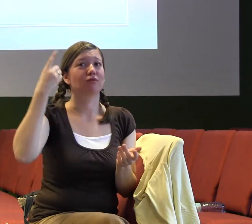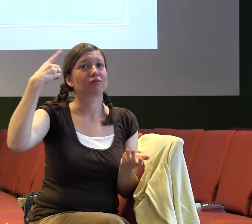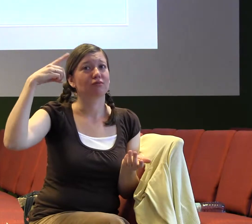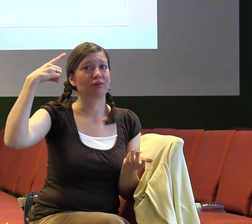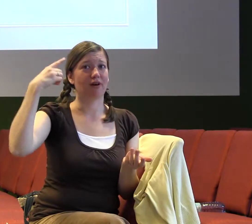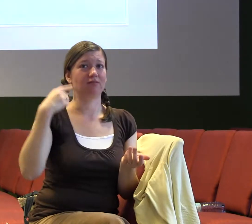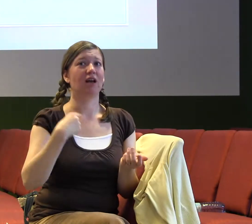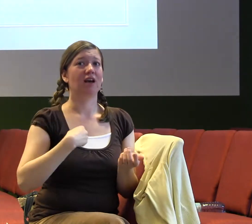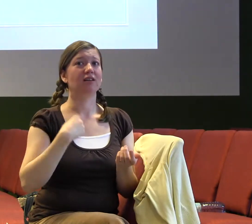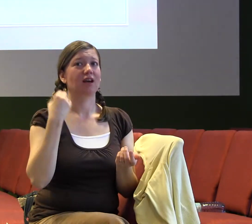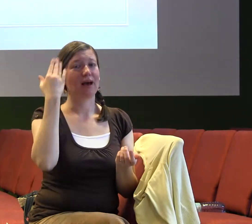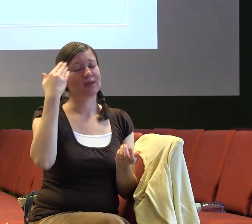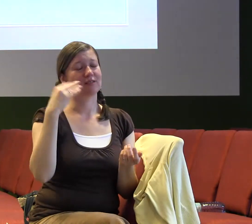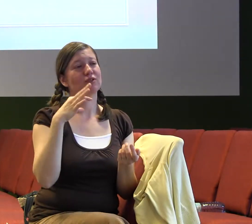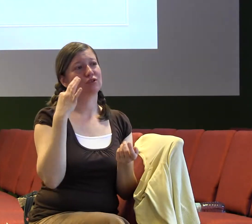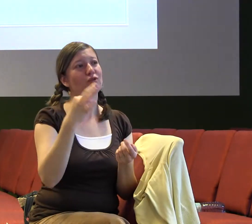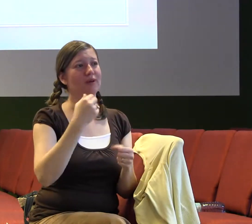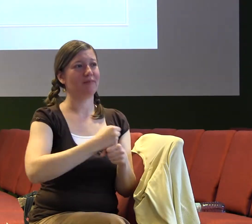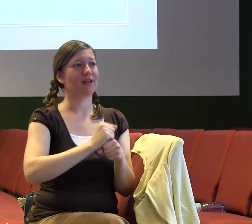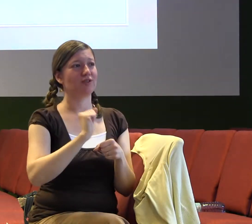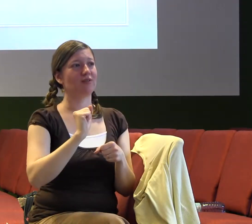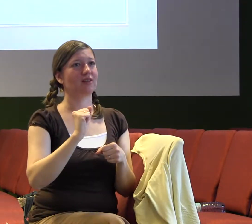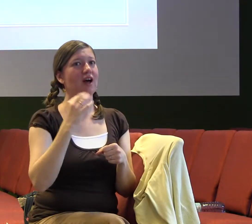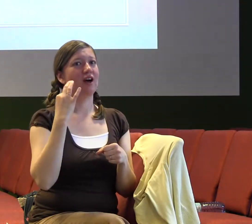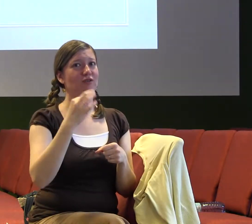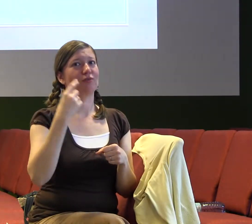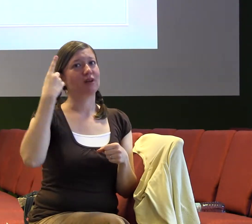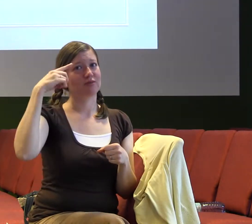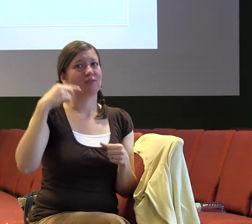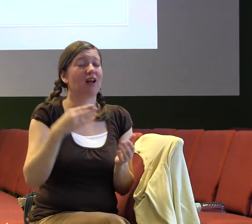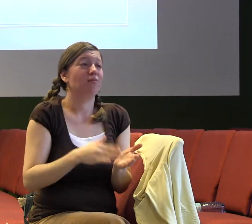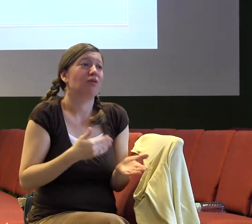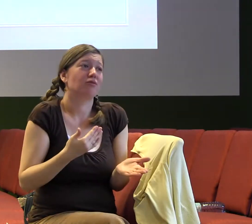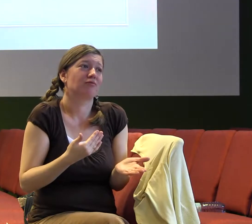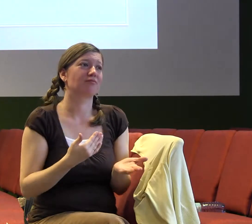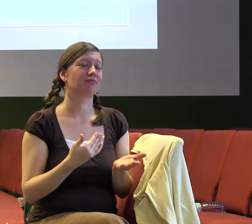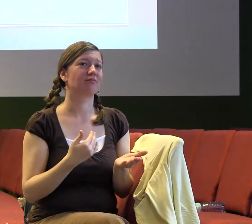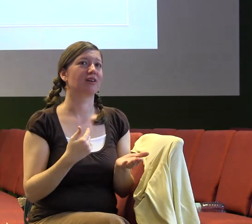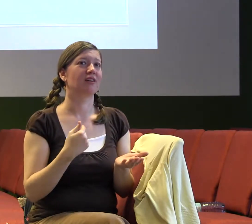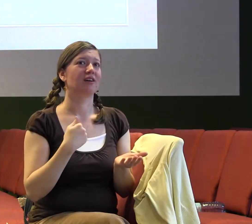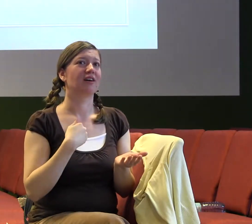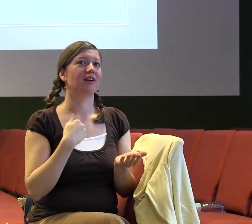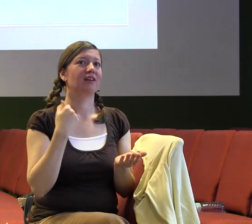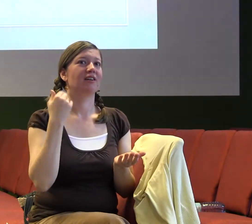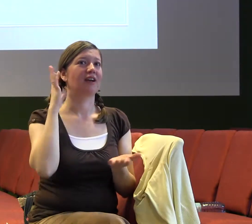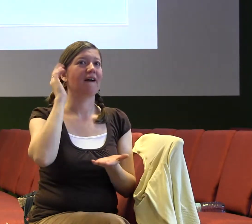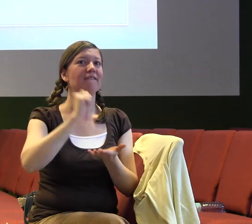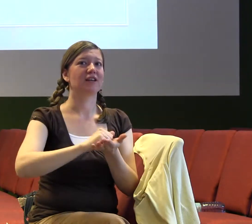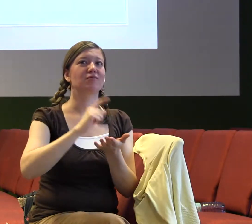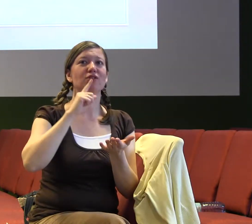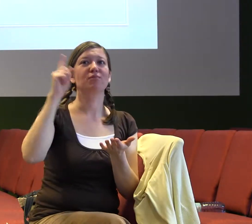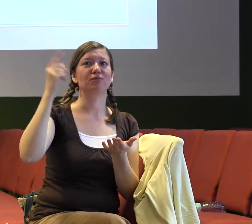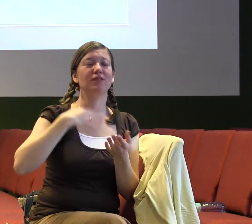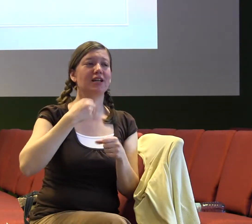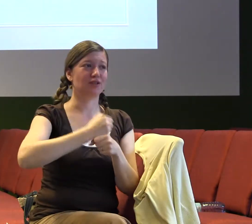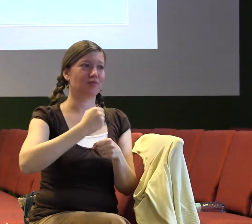A já věřím, že Bůh nás stvořil k tomu, aby jsme pracovali a ne proto, že je to vědří duch kapitalista, ale